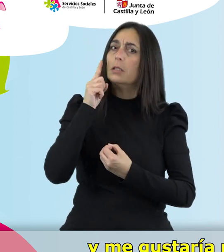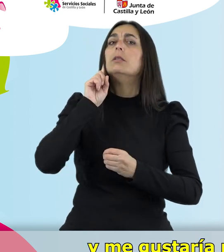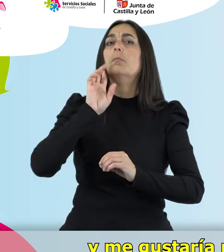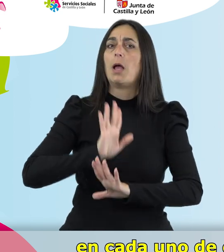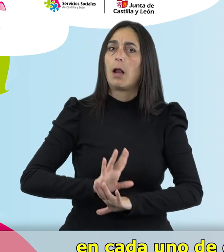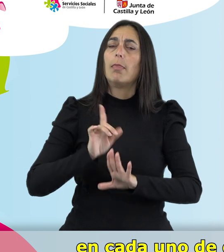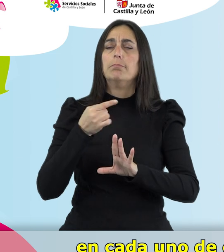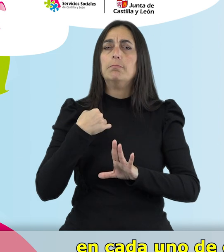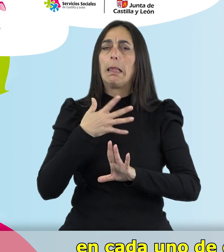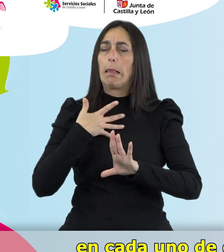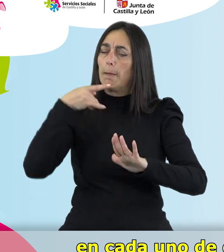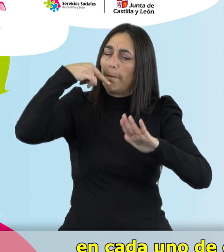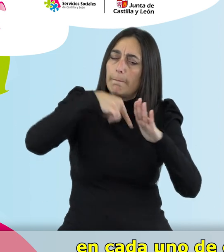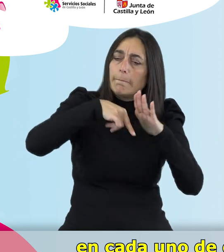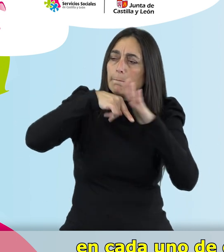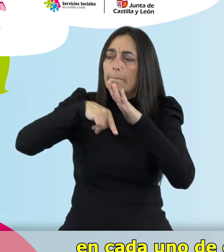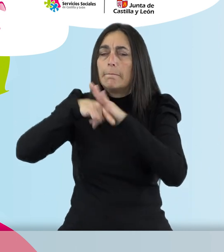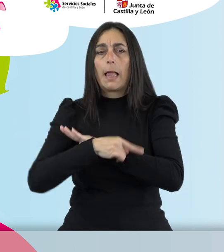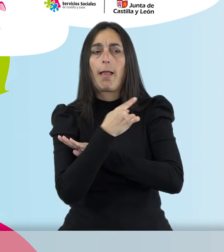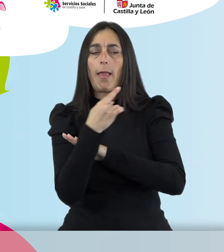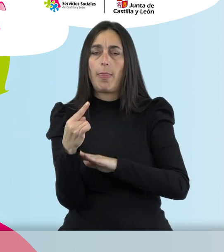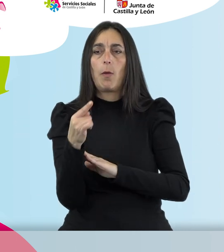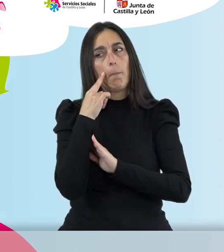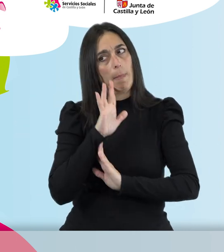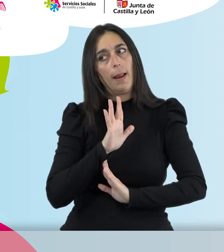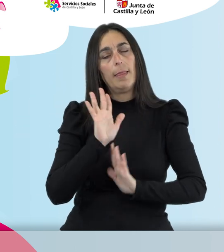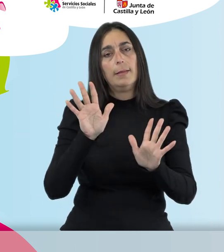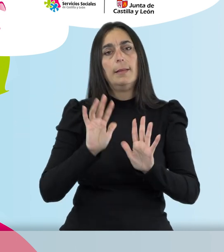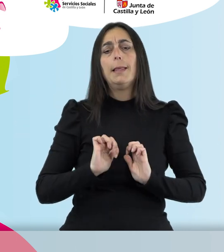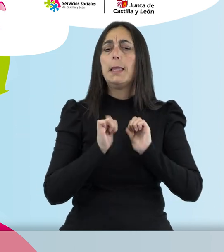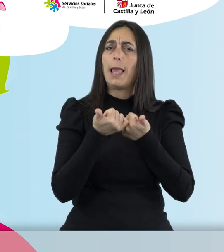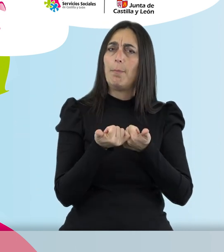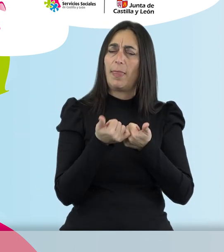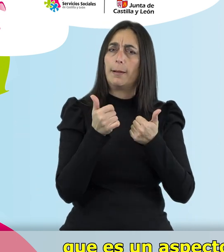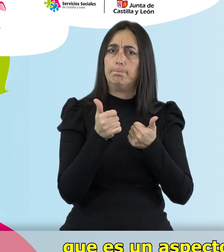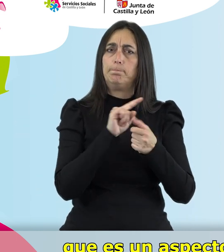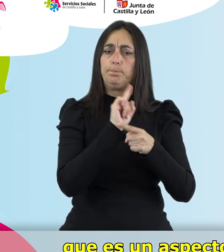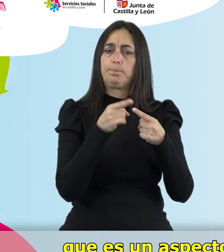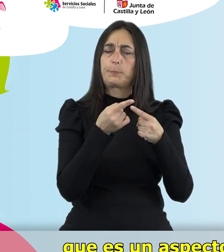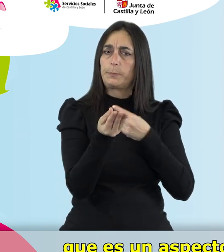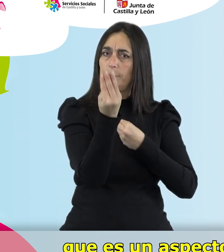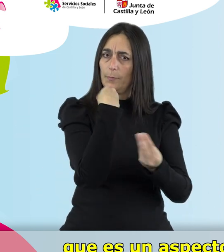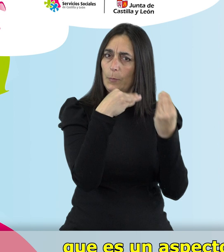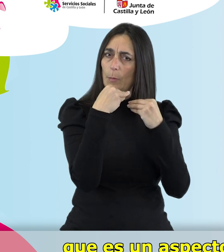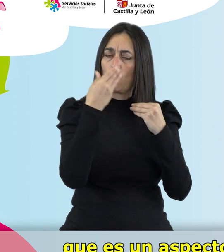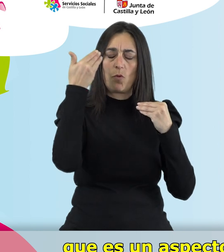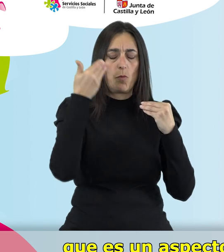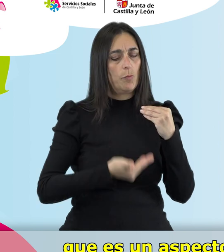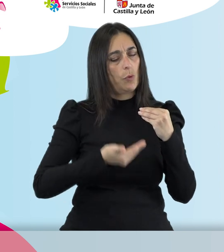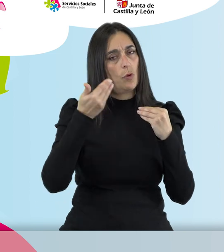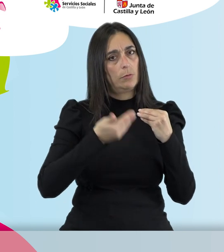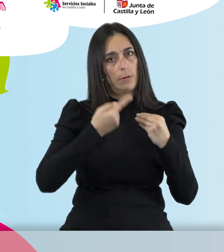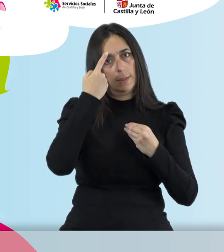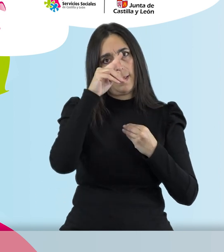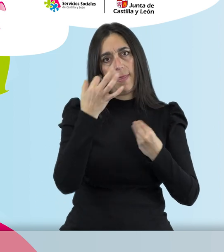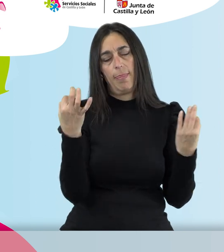profundizar un poco más en cada uno de estos temas, si te parece. Vamos a empezar por la alimentación, que es un aspecto fundamental a